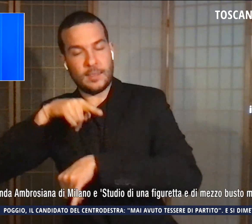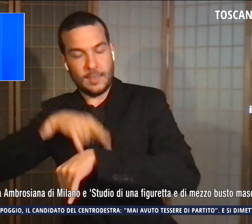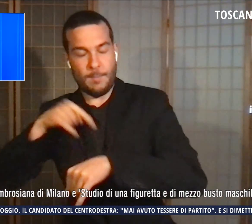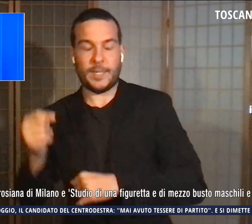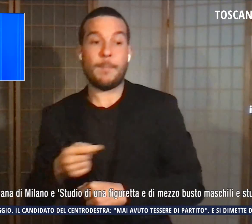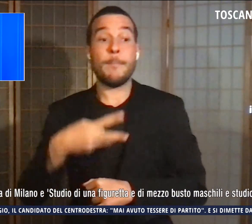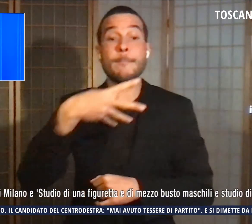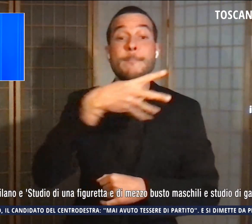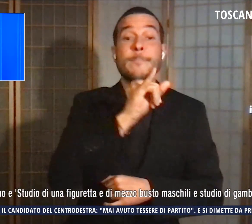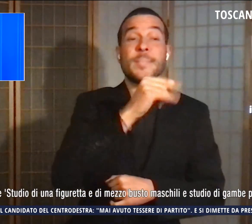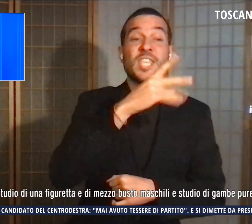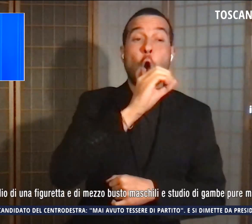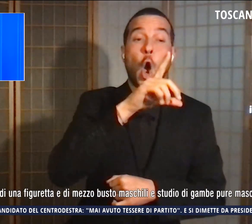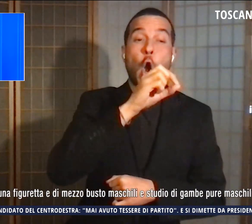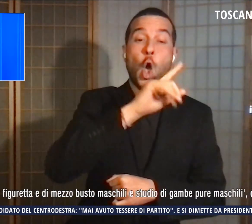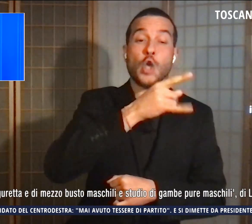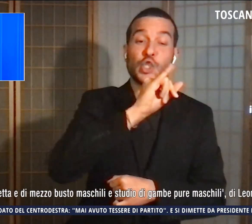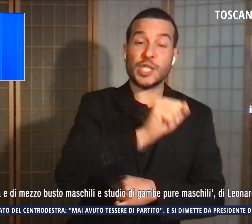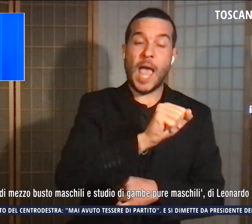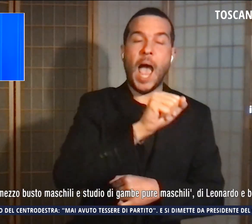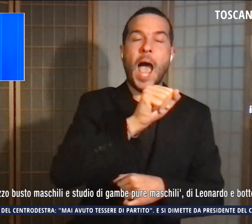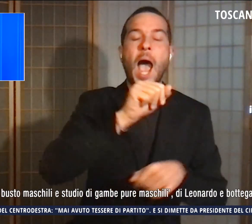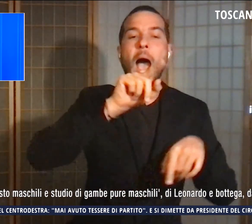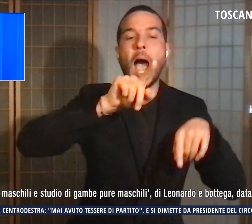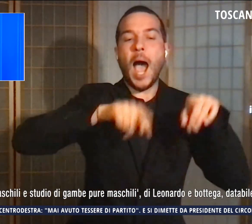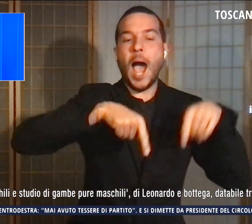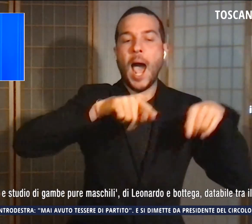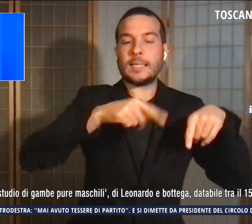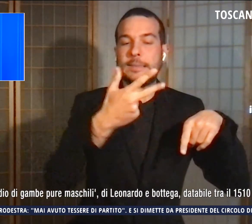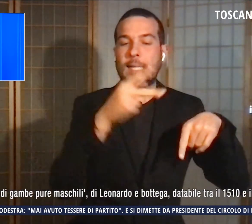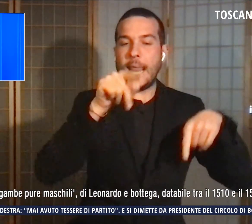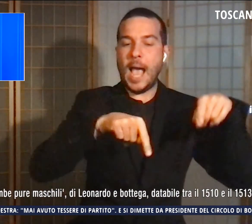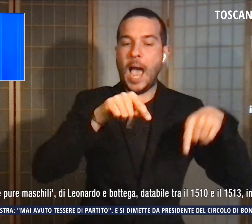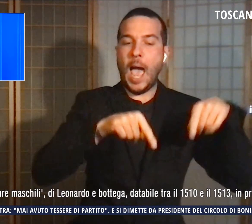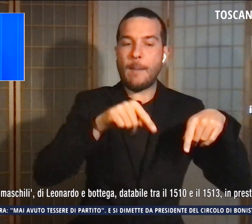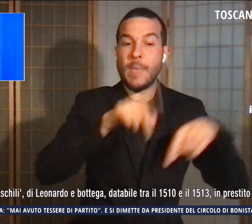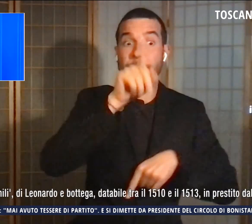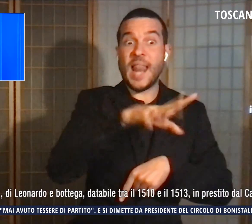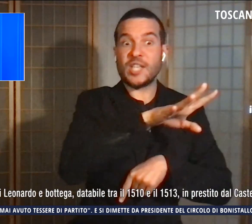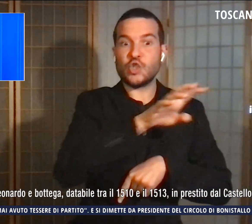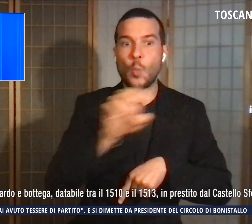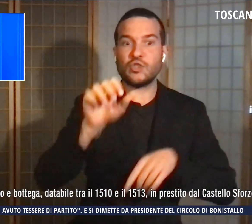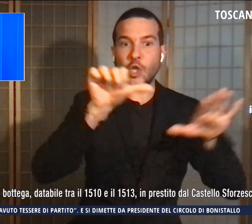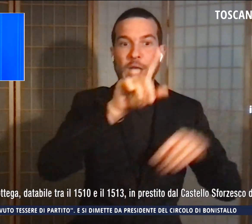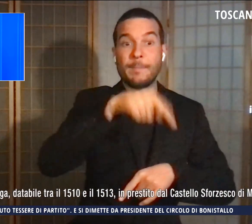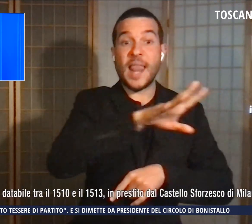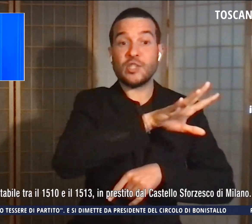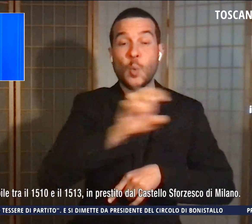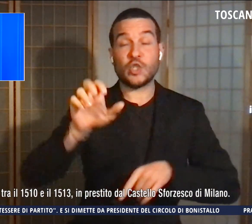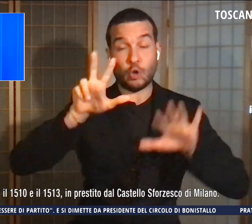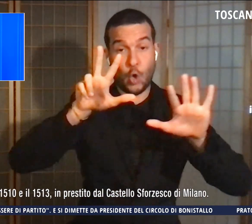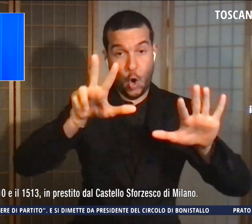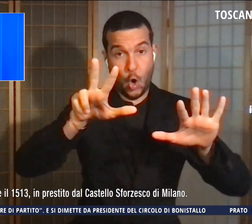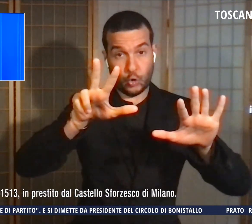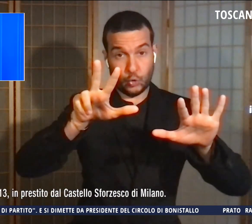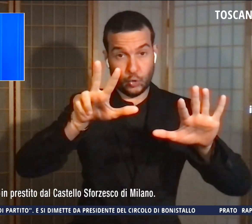arti inferiori tre gambe, databile tra il 1506 e il 1508, in prestito